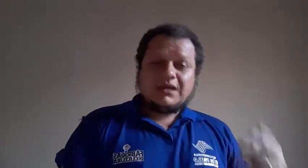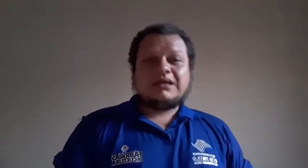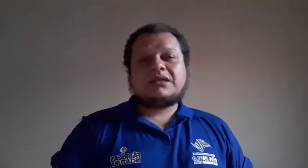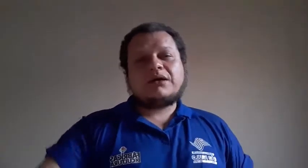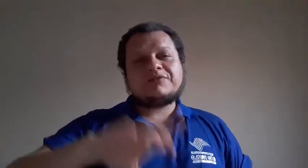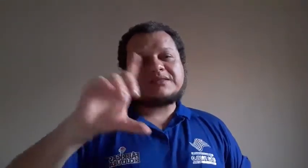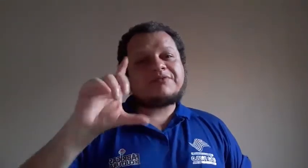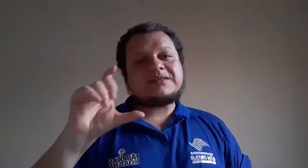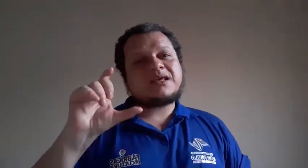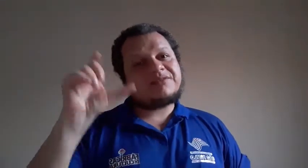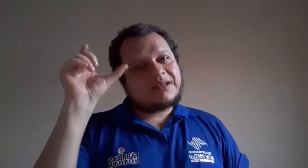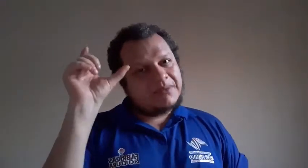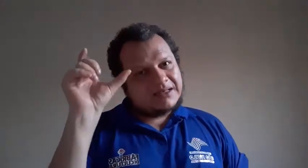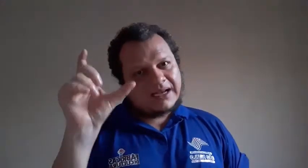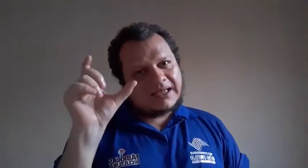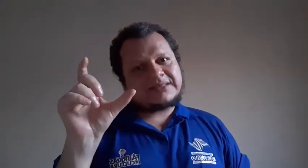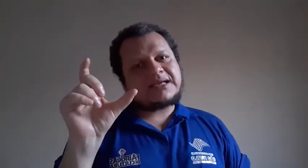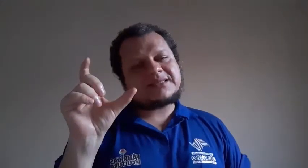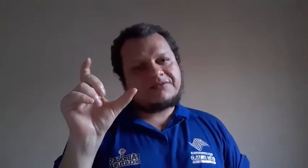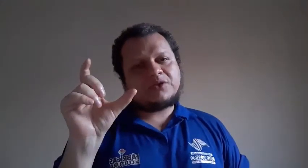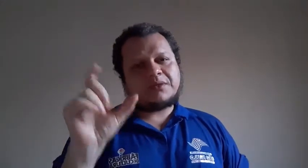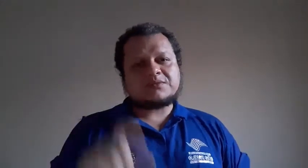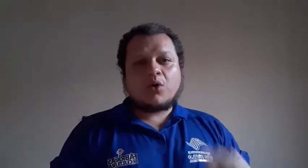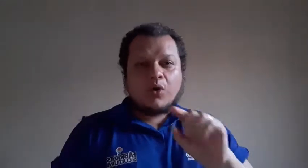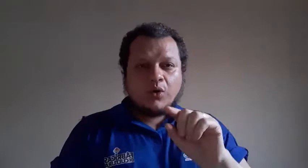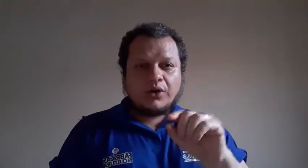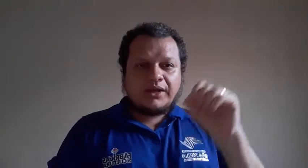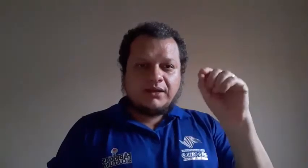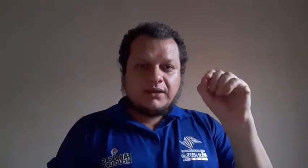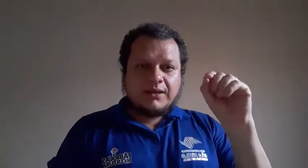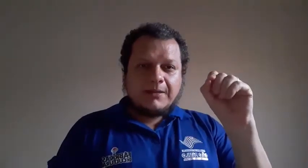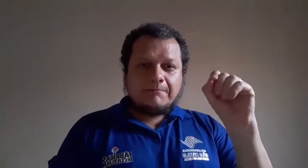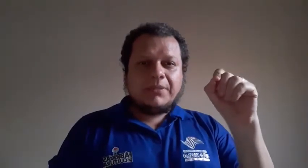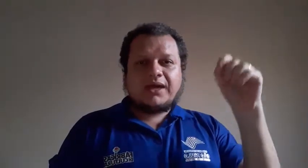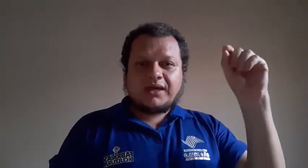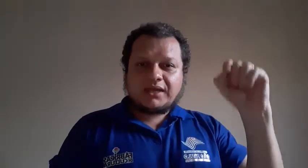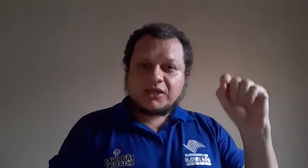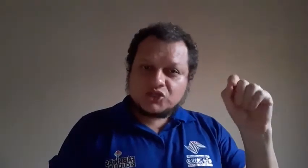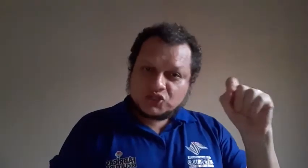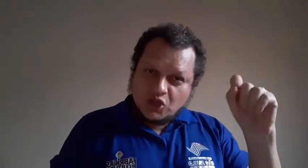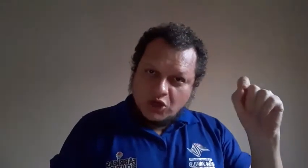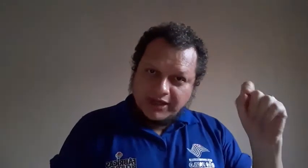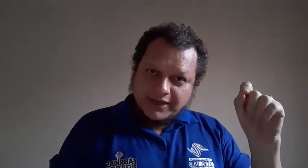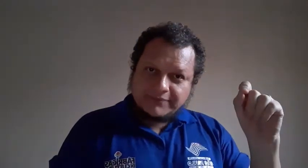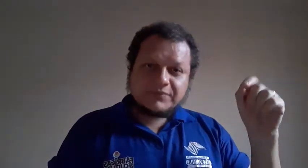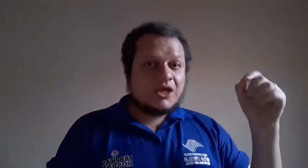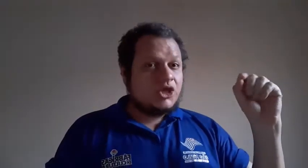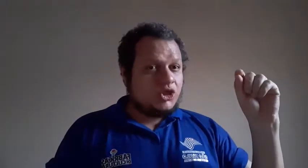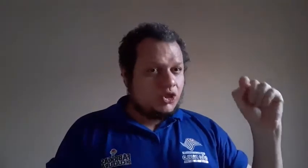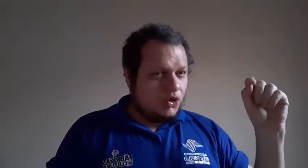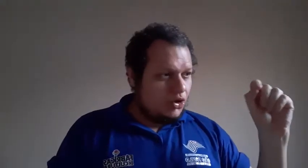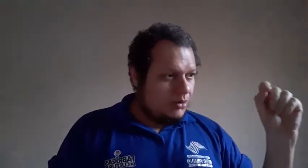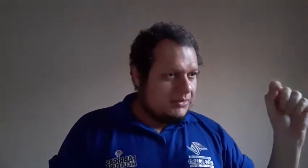Então, aí você vai escrever da maneira que ele está escrevendo mesmo. Oi, bem, joia, nome,